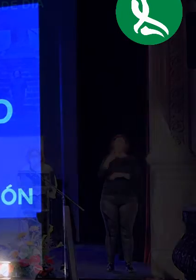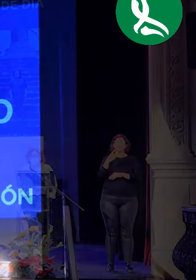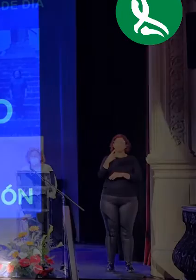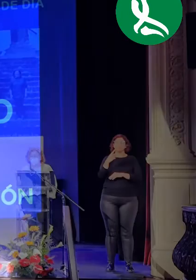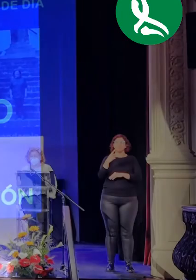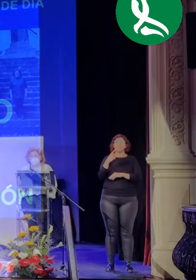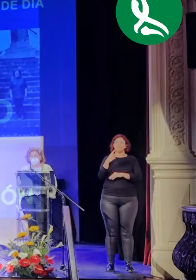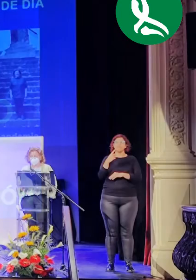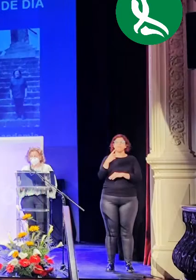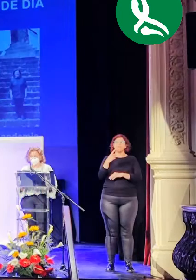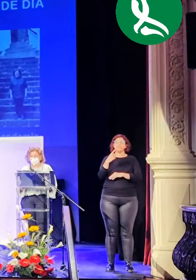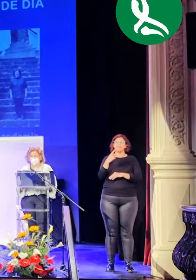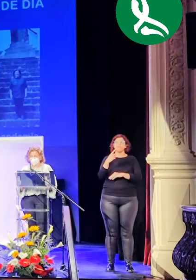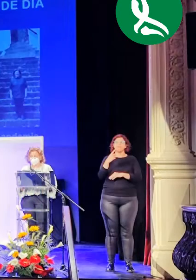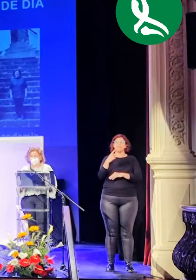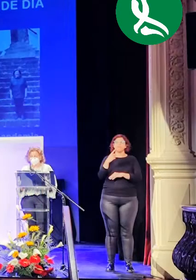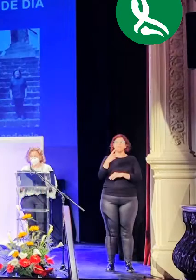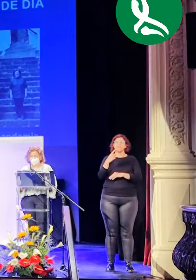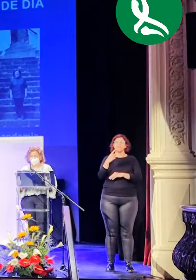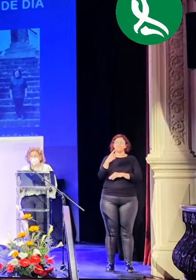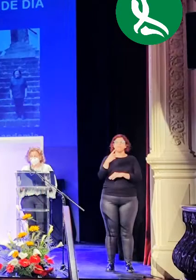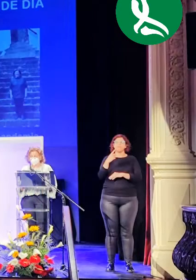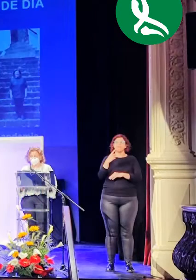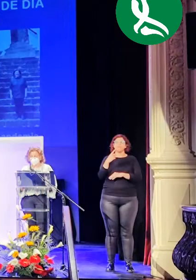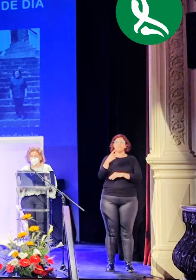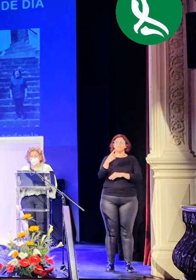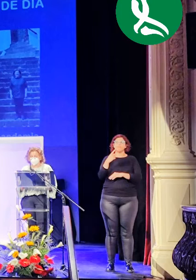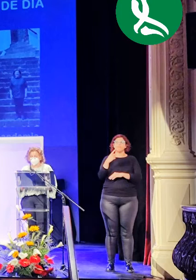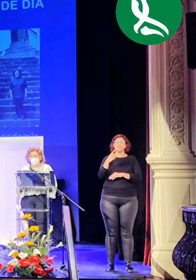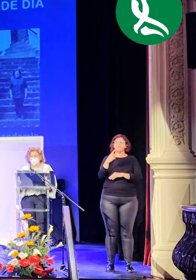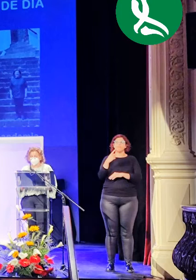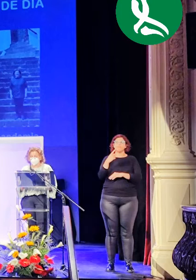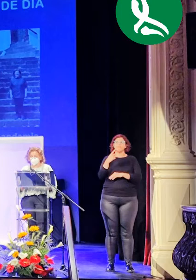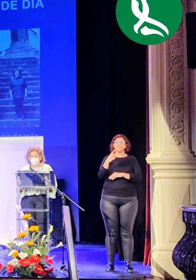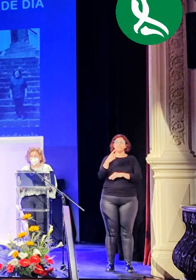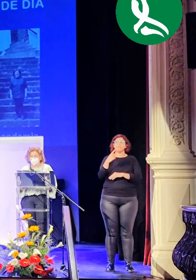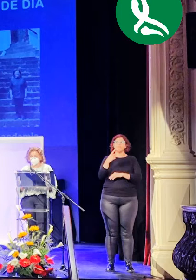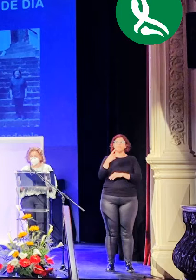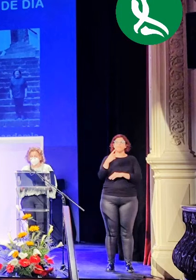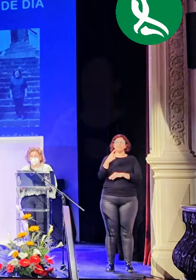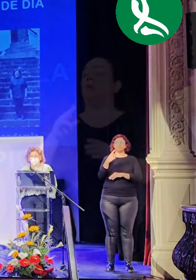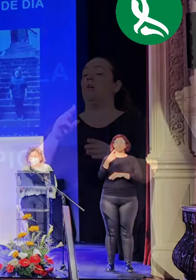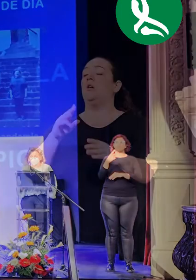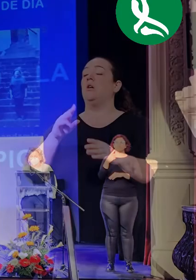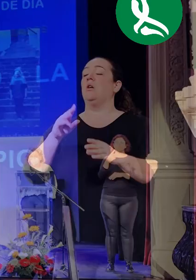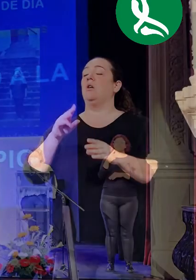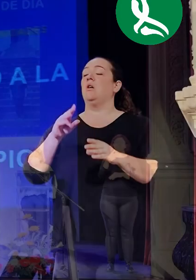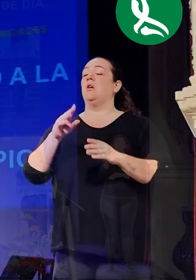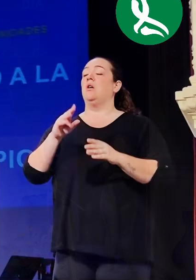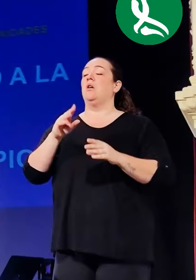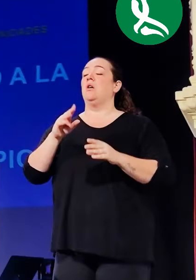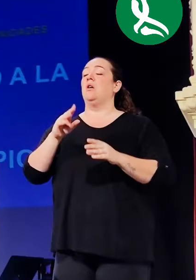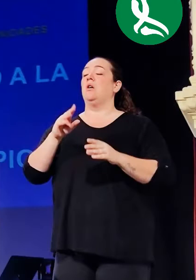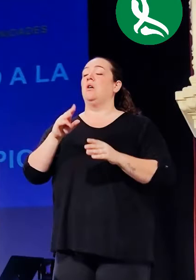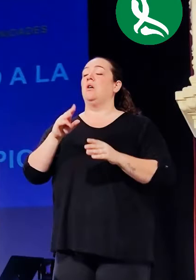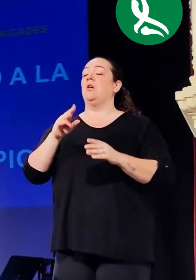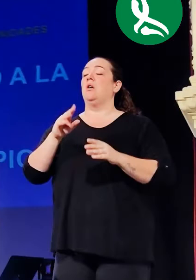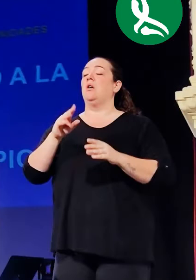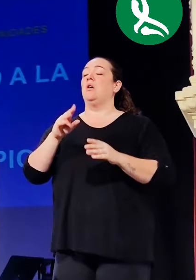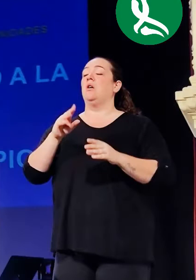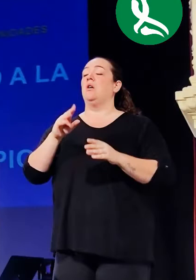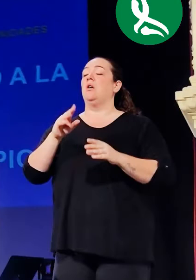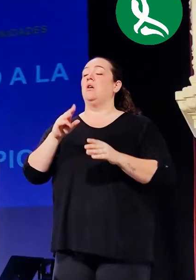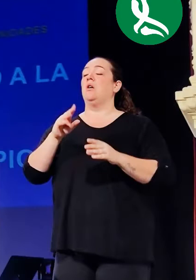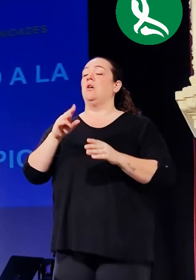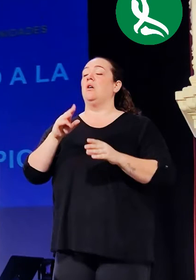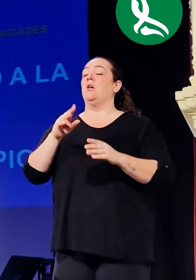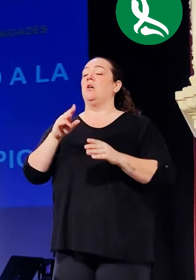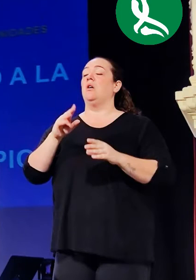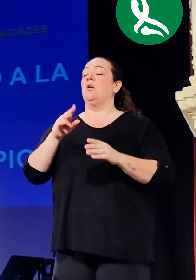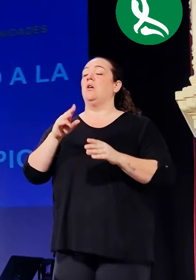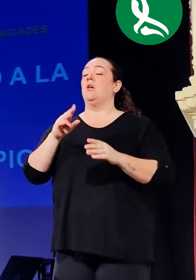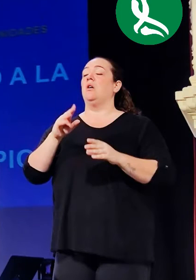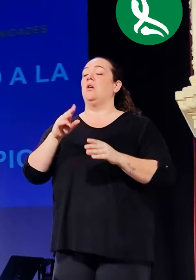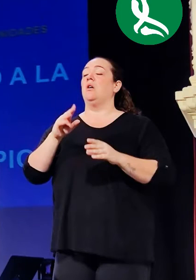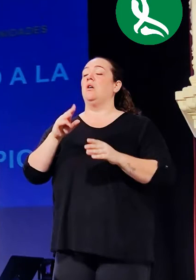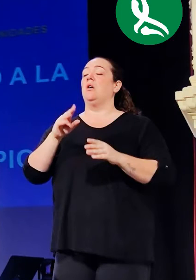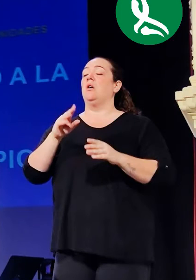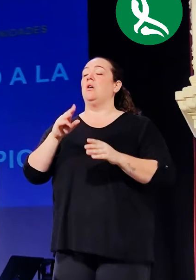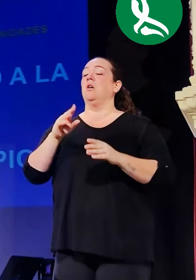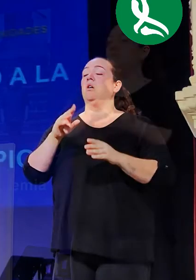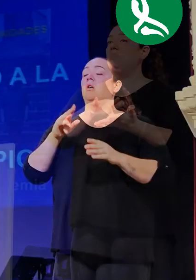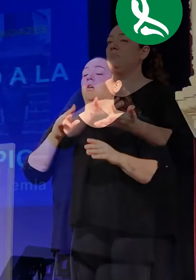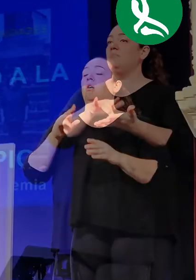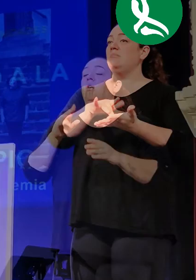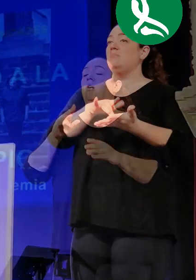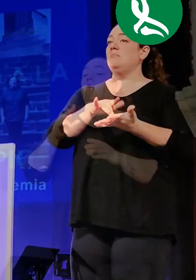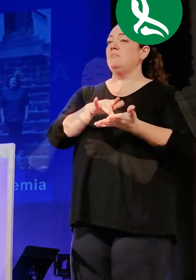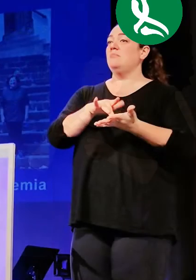alcanza un reconocimiento capaz de ponderar el valor de sus acciones. No obstante, su ciudad, su nombre y su ayuntamiento quiere tener este gesto